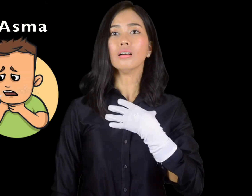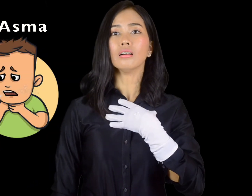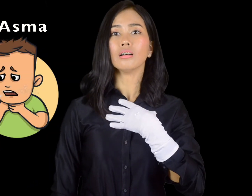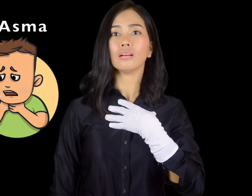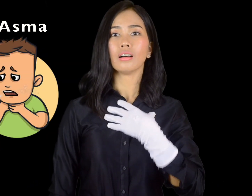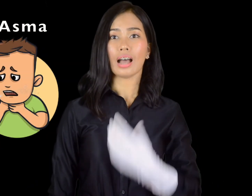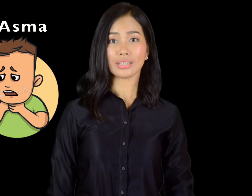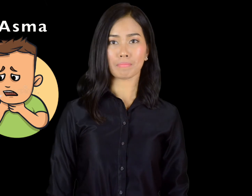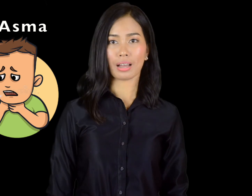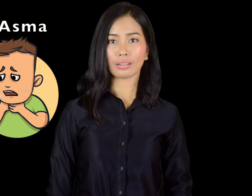asma.